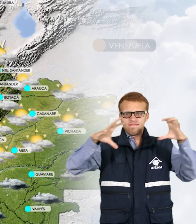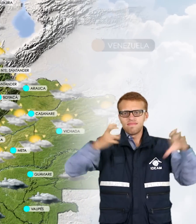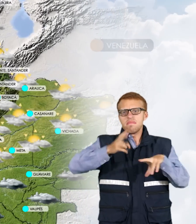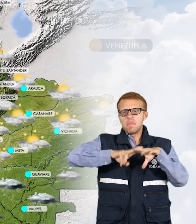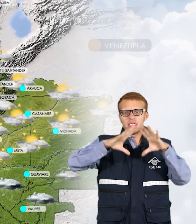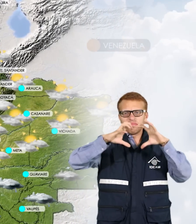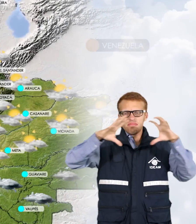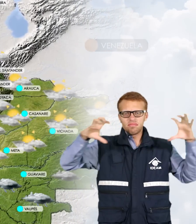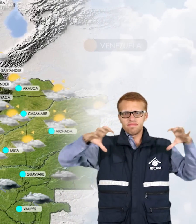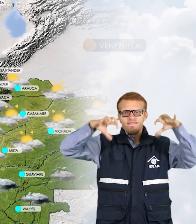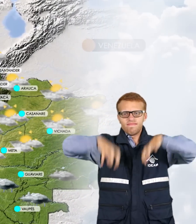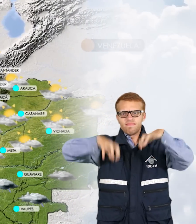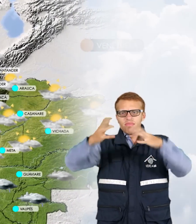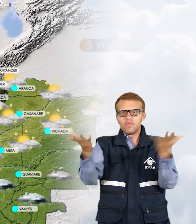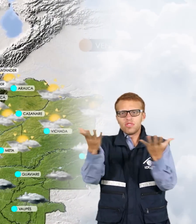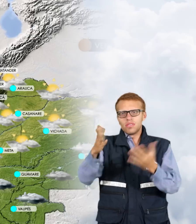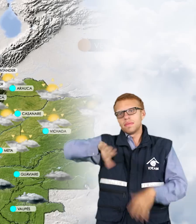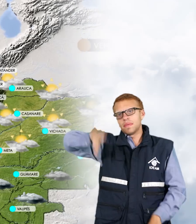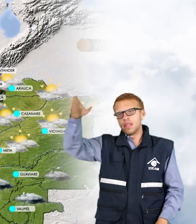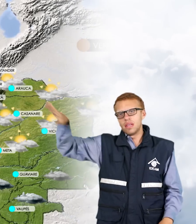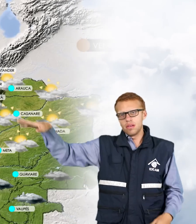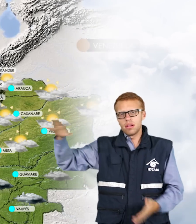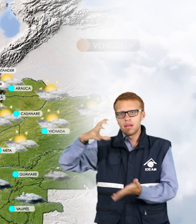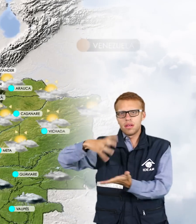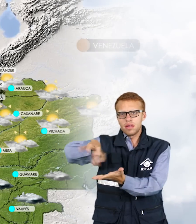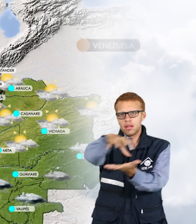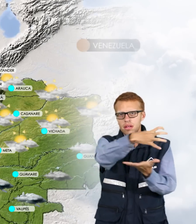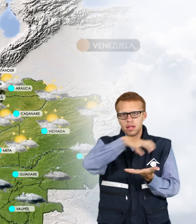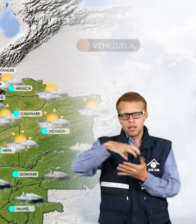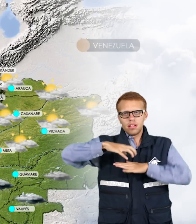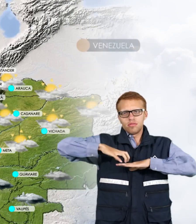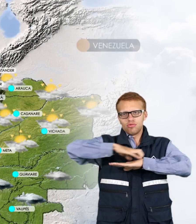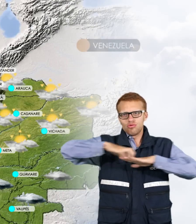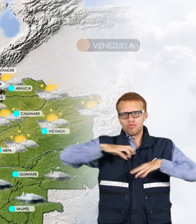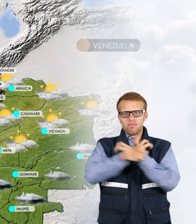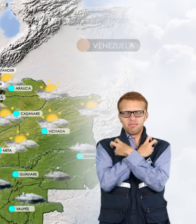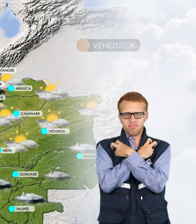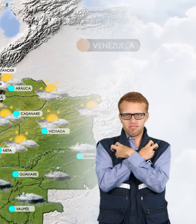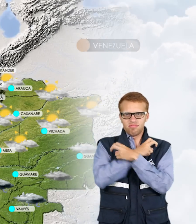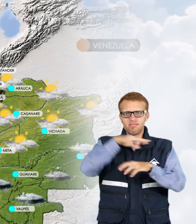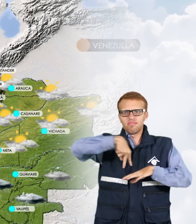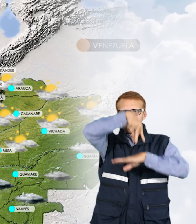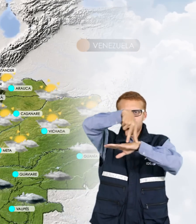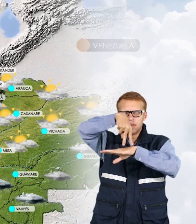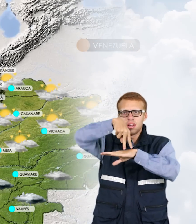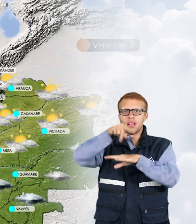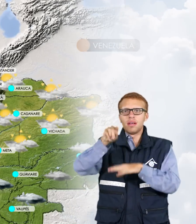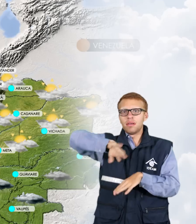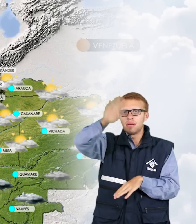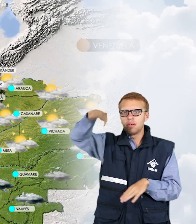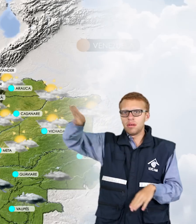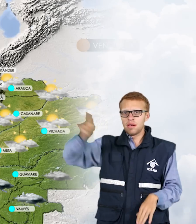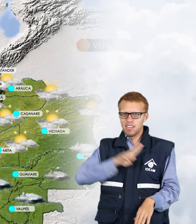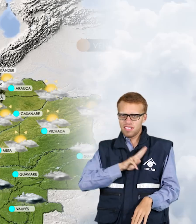precipitaciones en sectores de Antioquia, Santander, Tolima, Huila, Nariño y zona montañosa de Valle